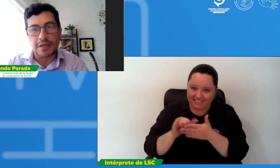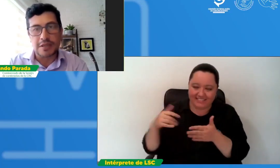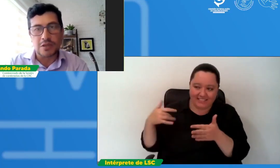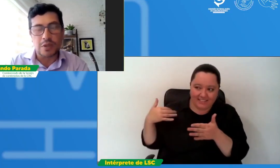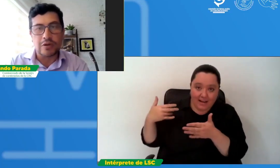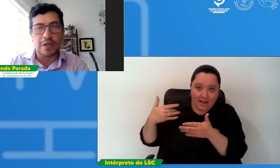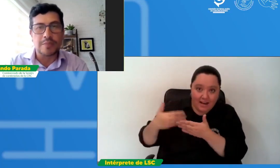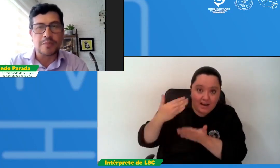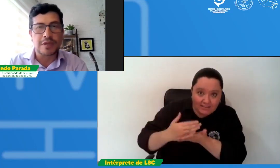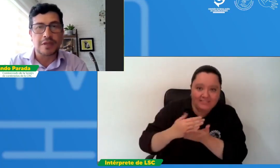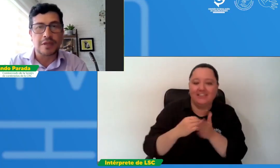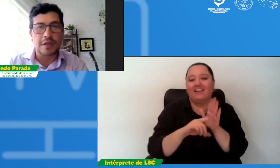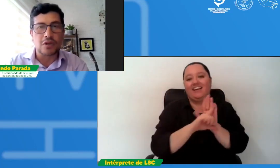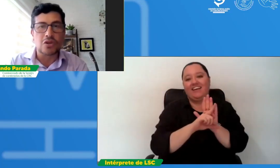décima de 1978.